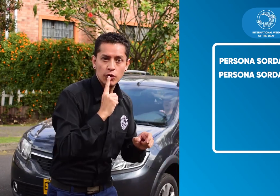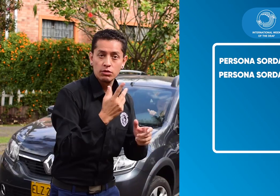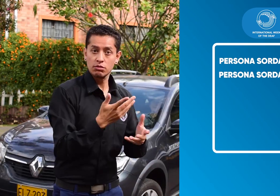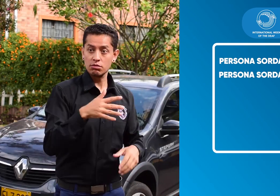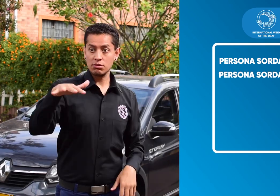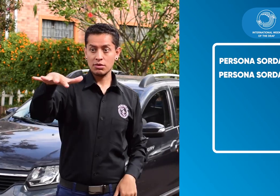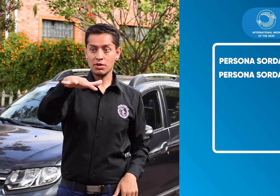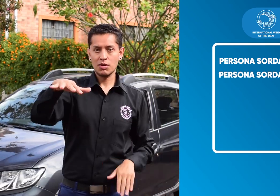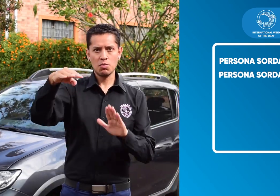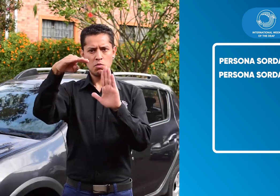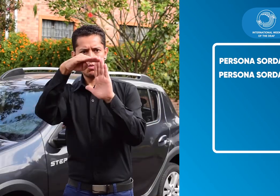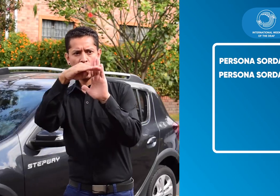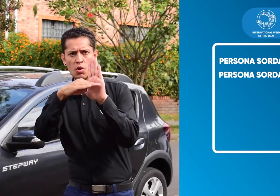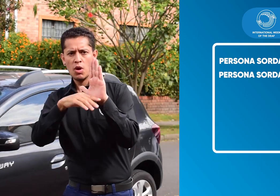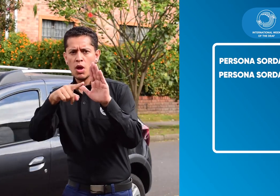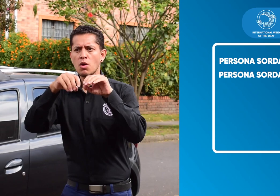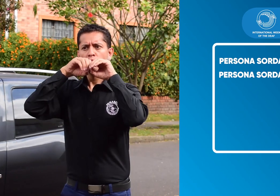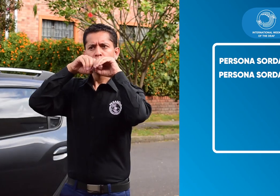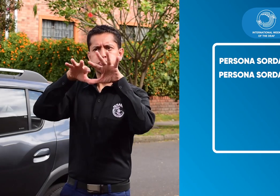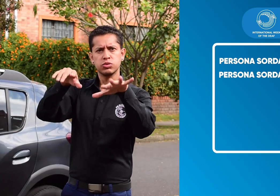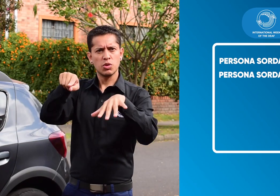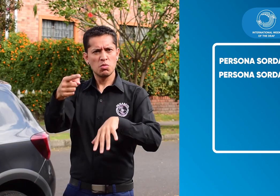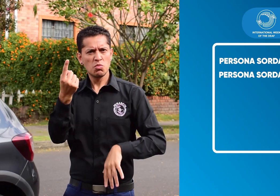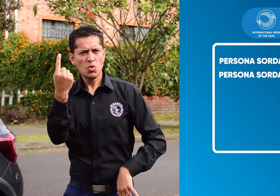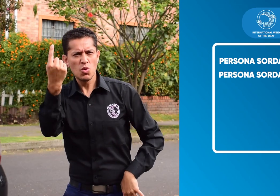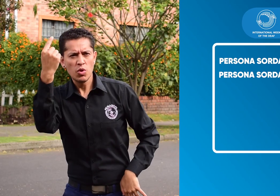en los espacios donde se realiza la política pública,